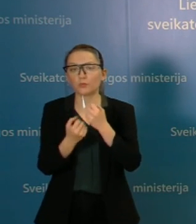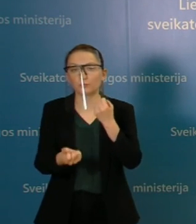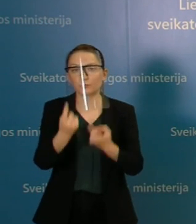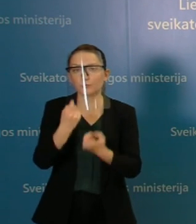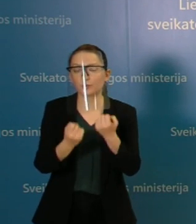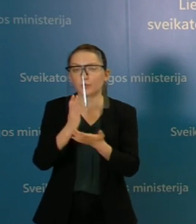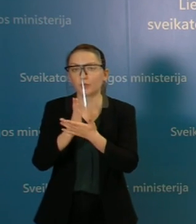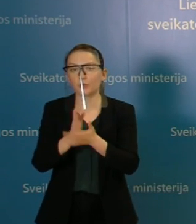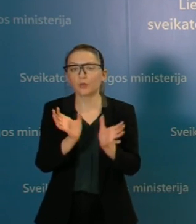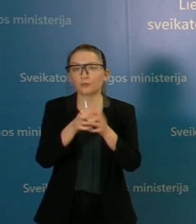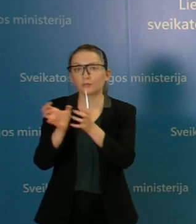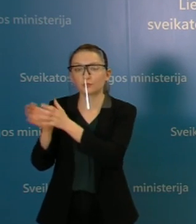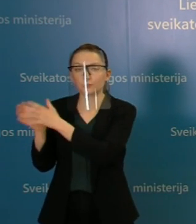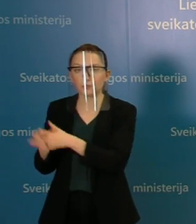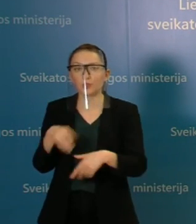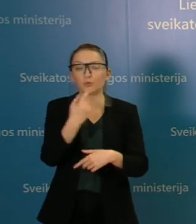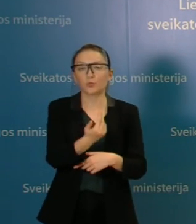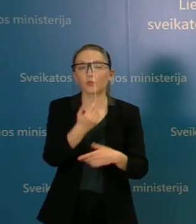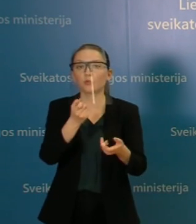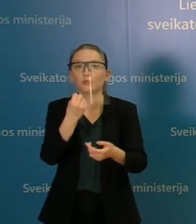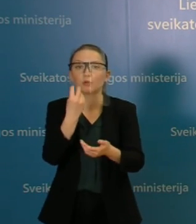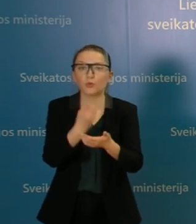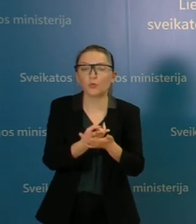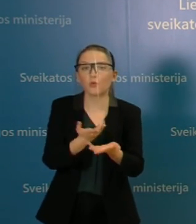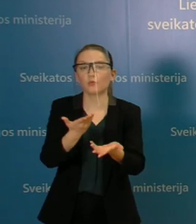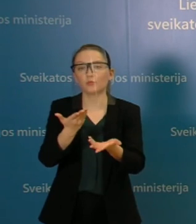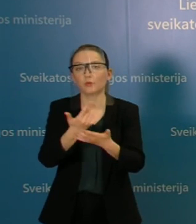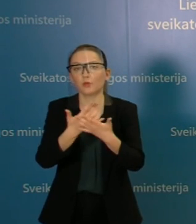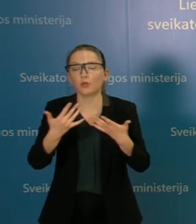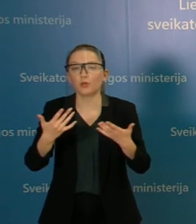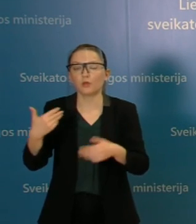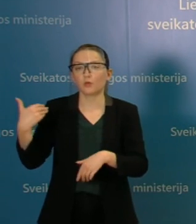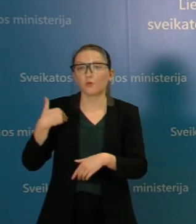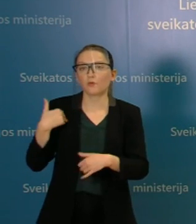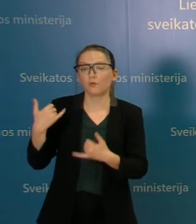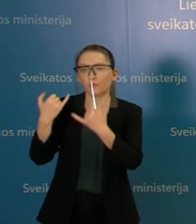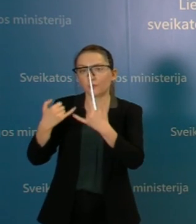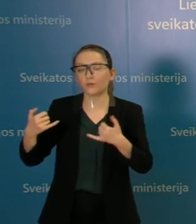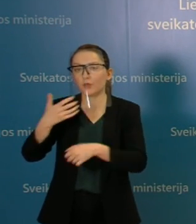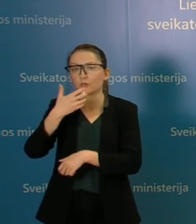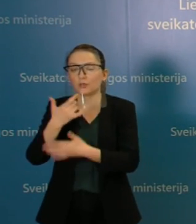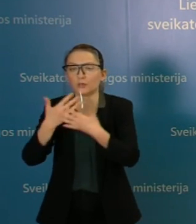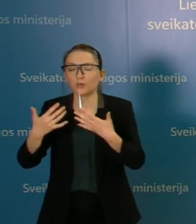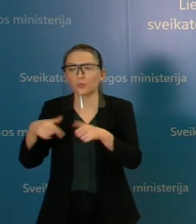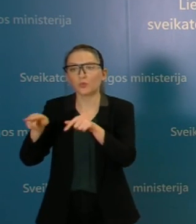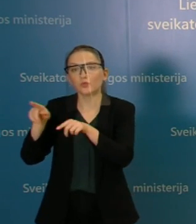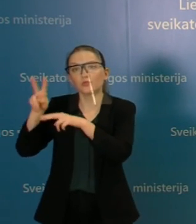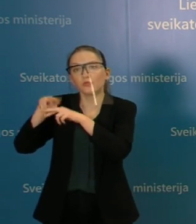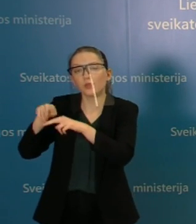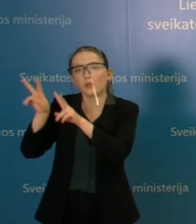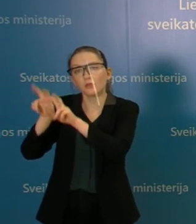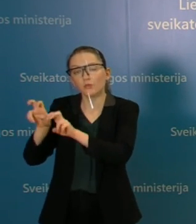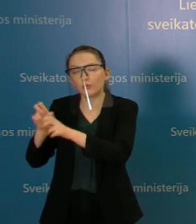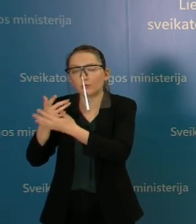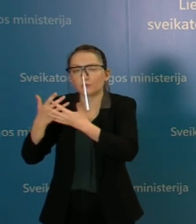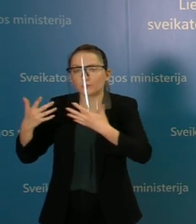institucijom, kuriam tenka tiek konsultuoti gyventojus, tiek tirti žydinius, tiek nustatinėti